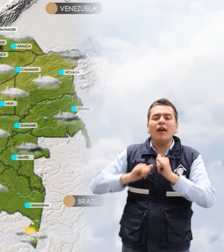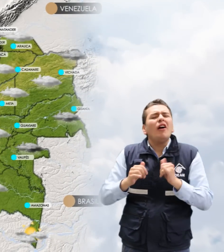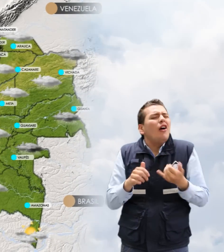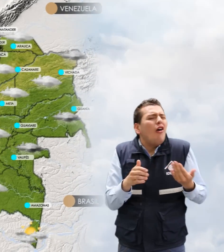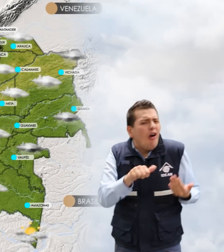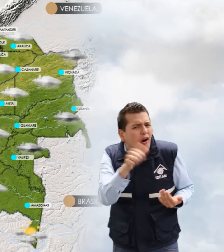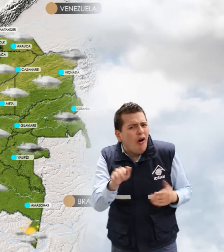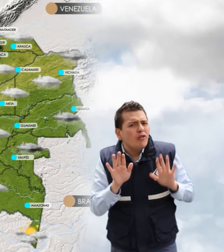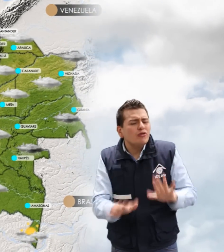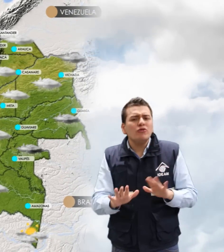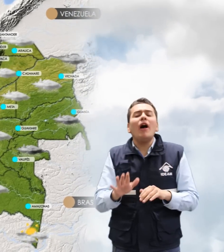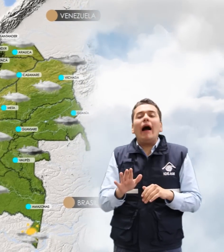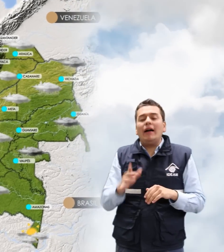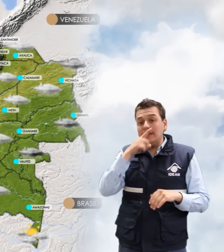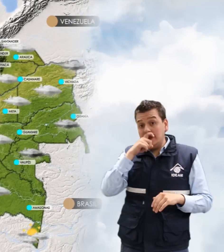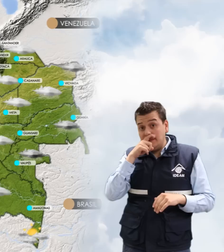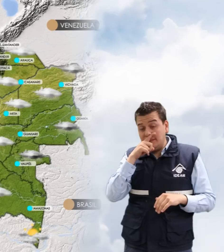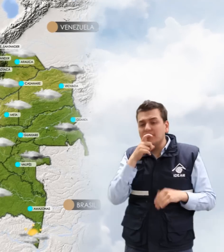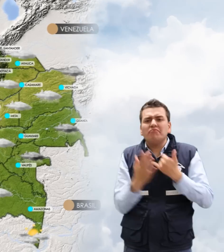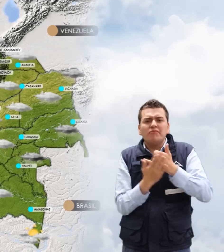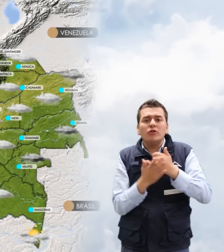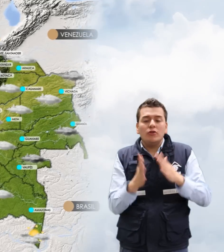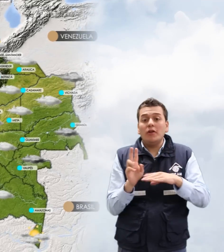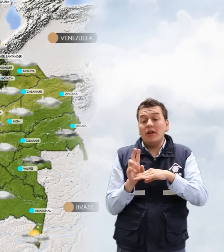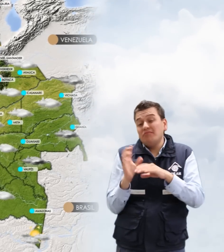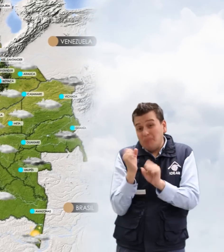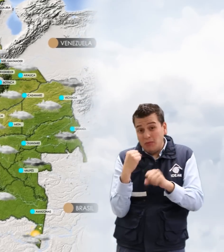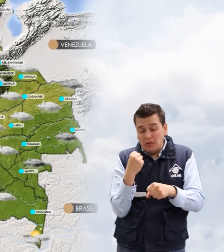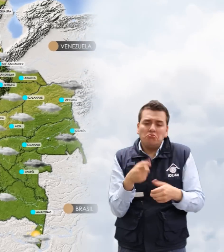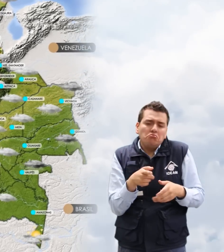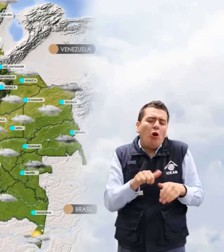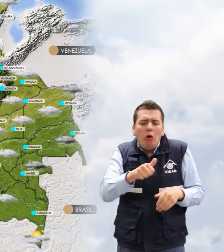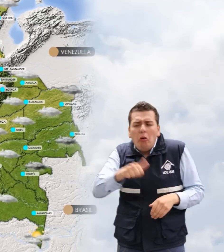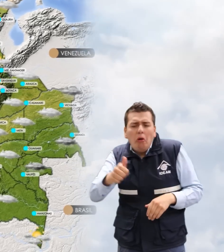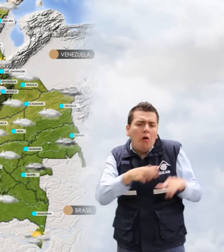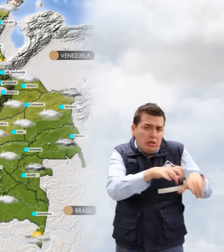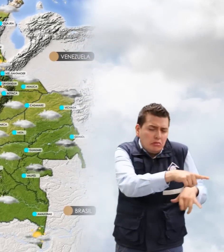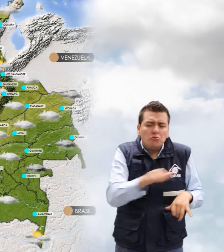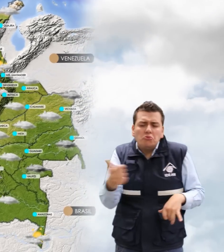región de la Amazonía, precipitaciones ligeras en Baupués. El resto de la región, condiciones secas.